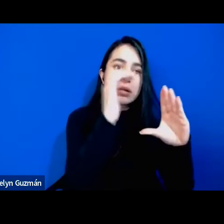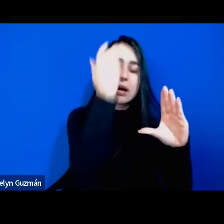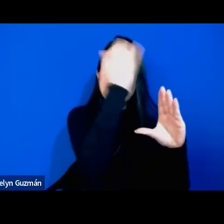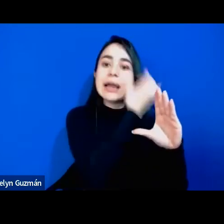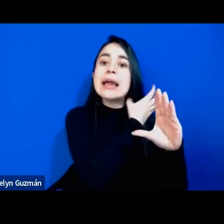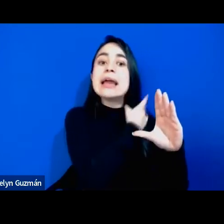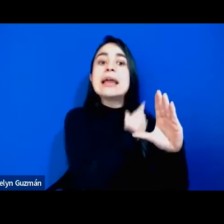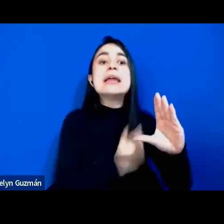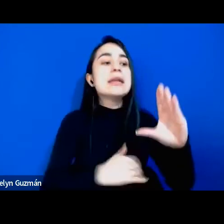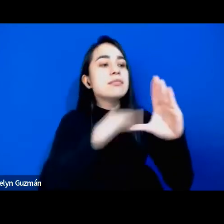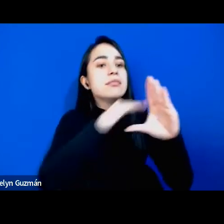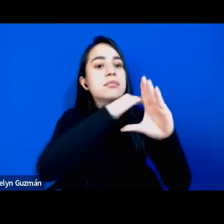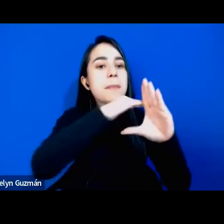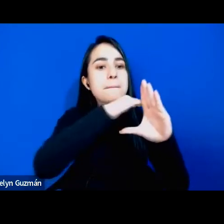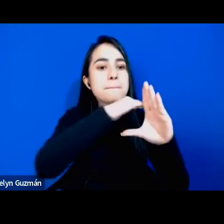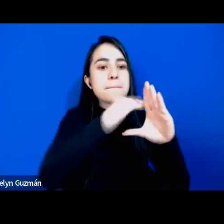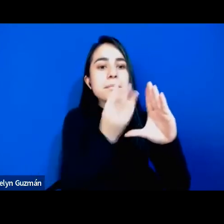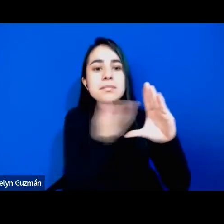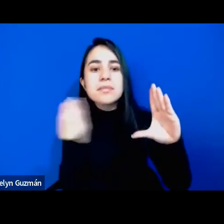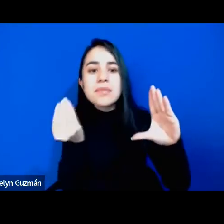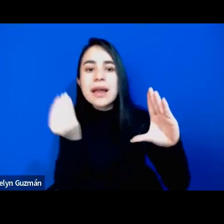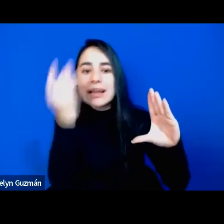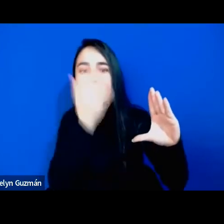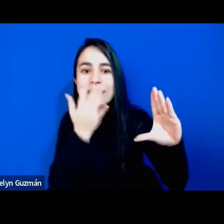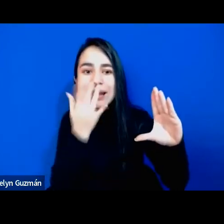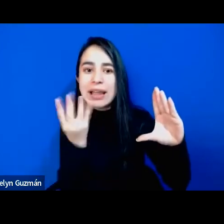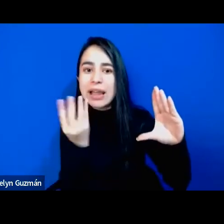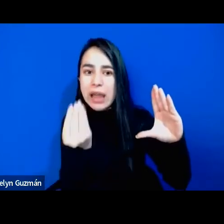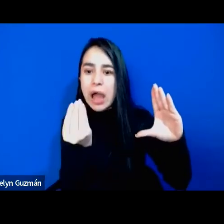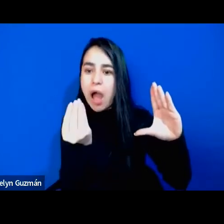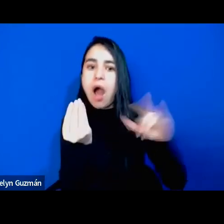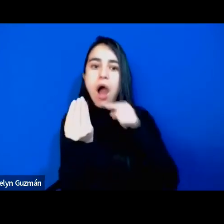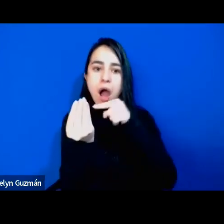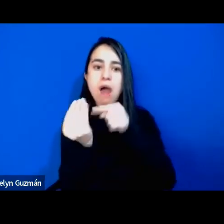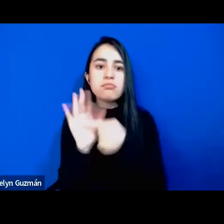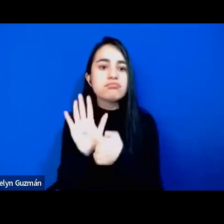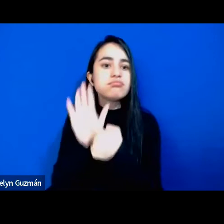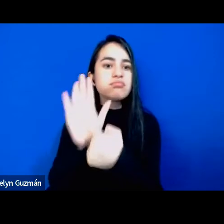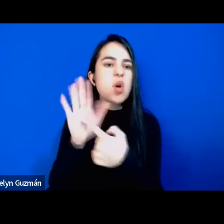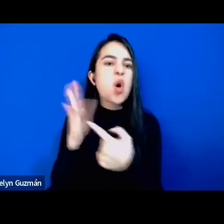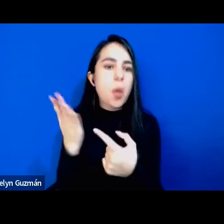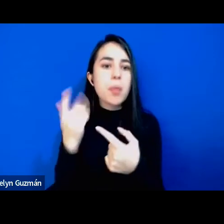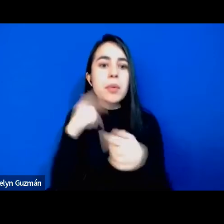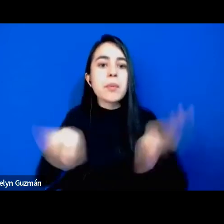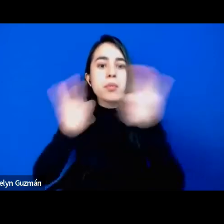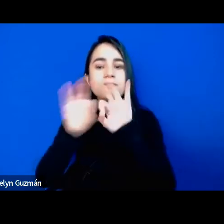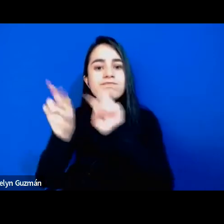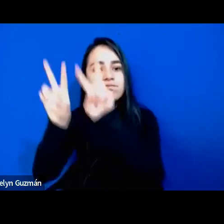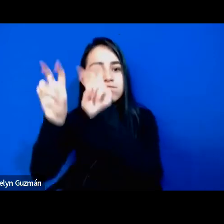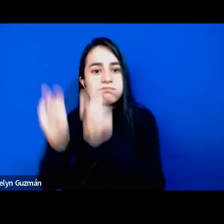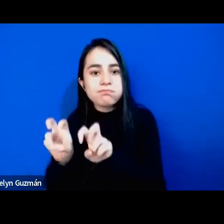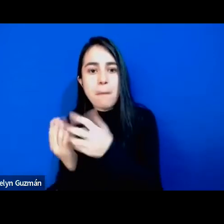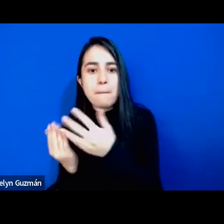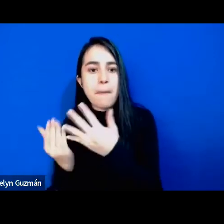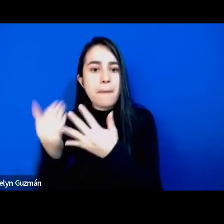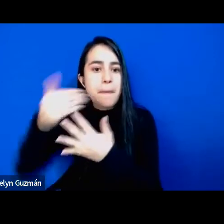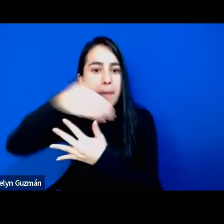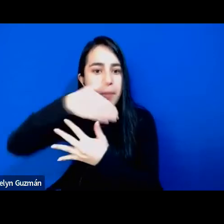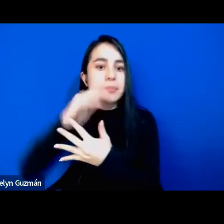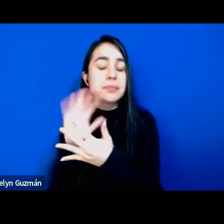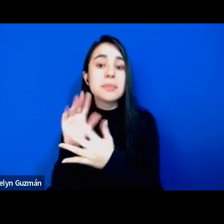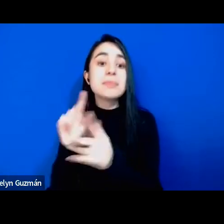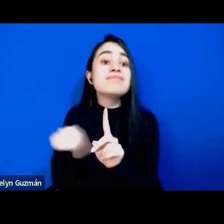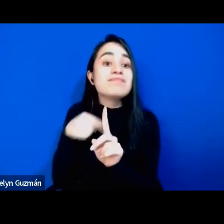las clases medias negras para demostrar la nitidez que nos ofrece una mirada interseccional y también toda la